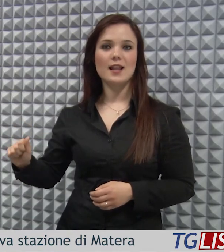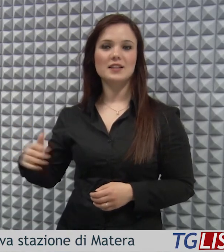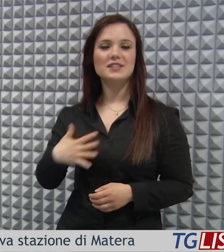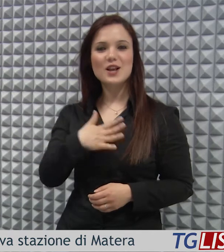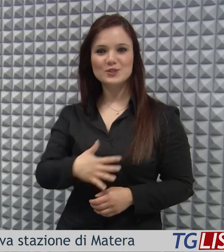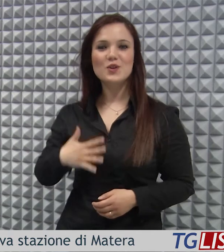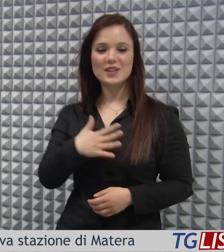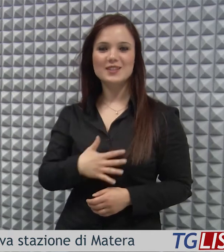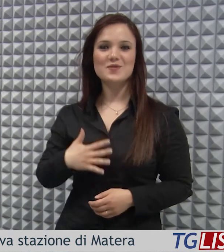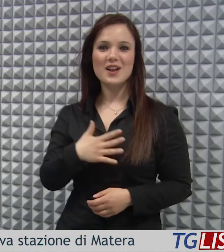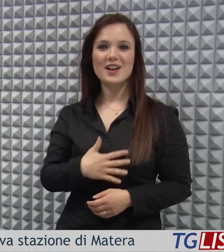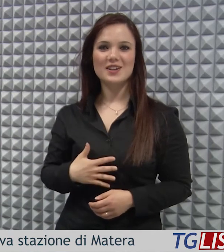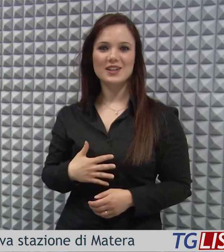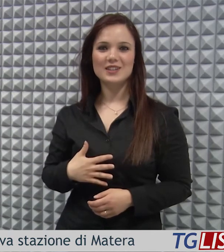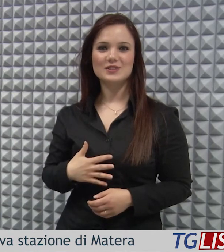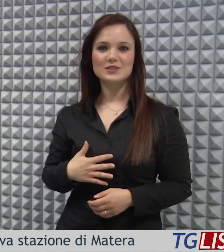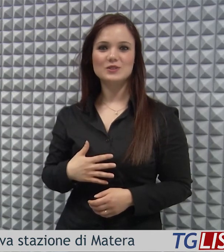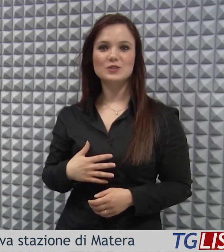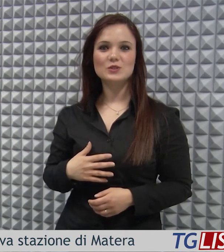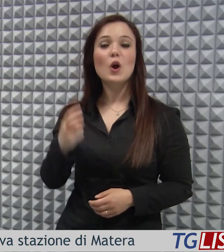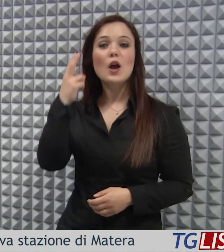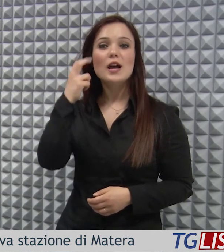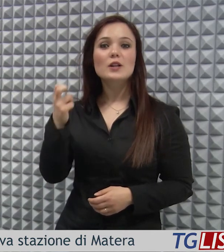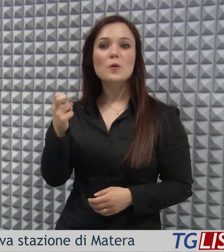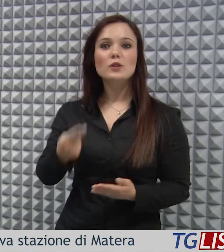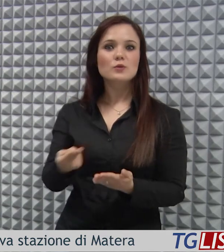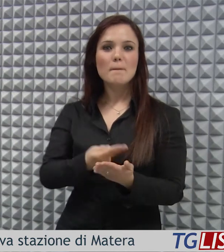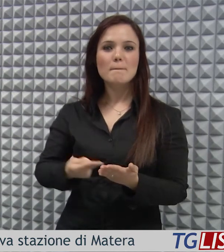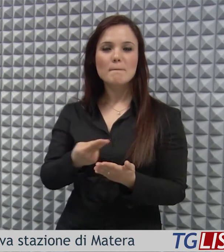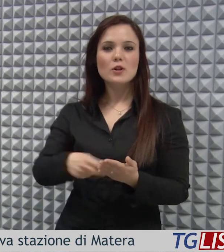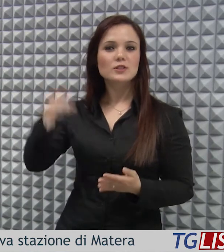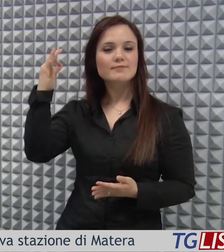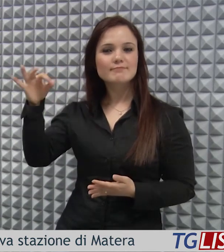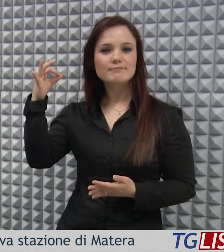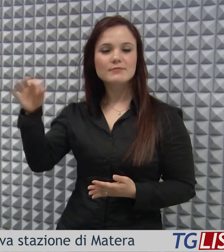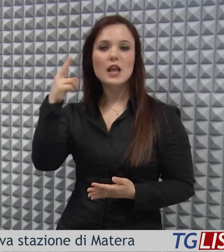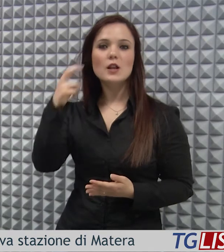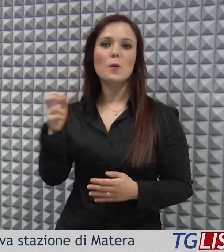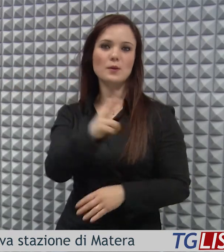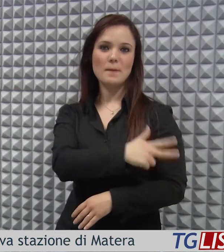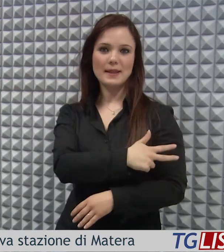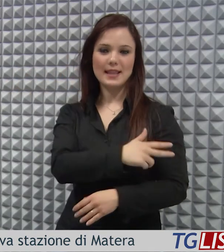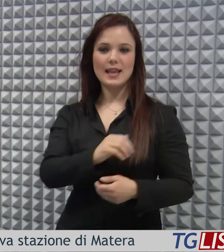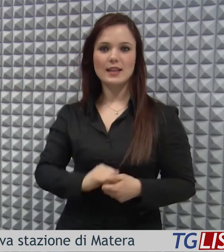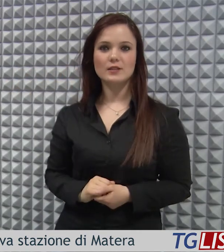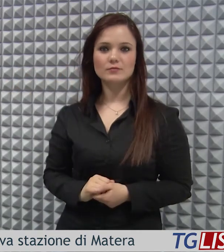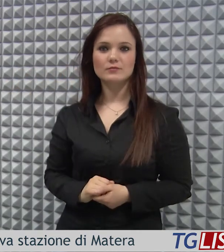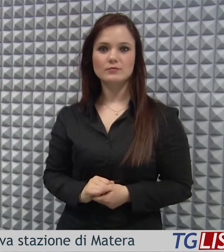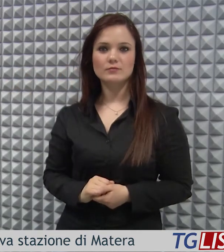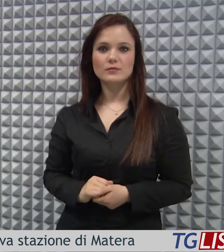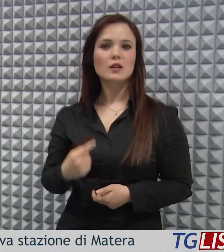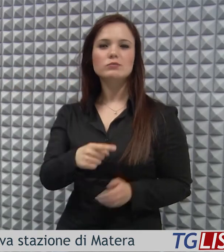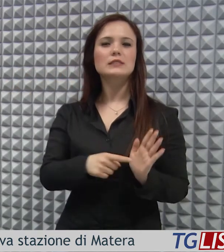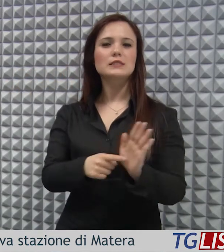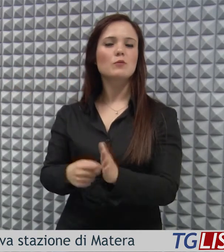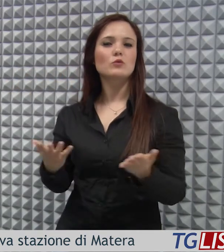espresso enorme soddisfazione per un progetto straordinario per la città di Matera. È l